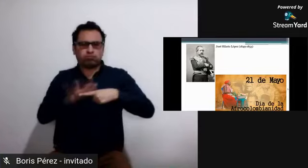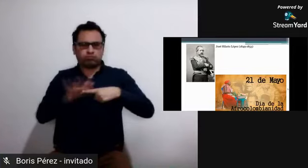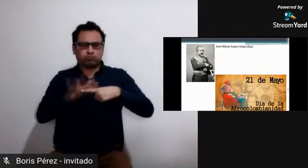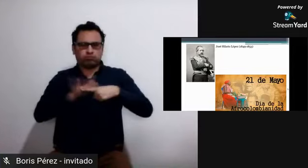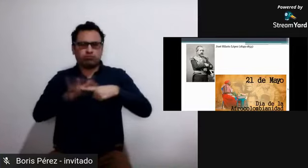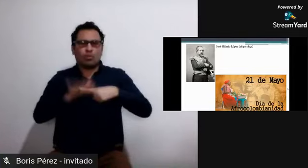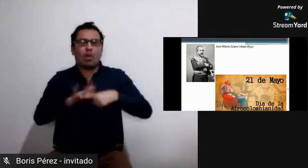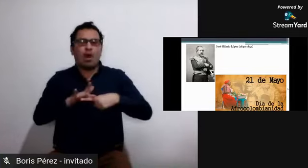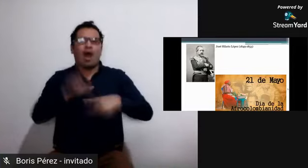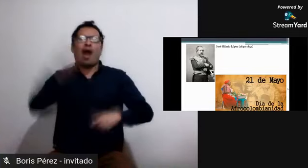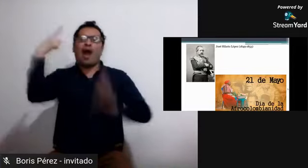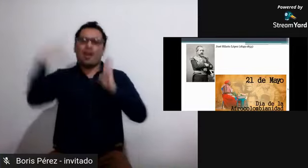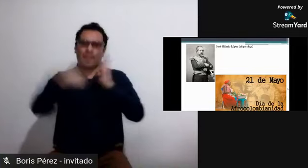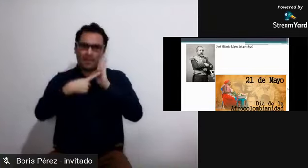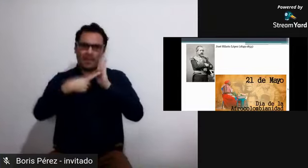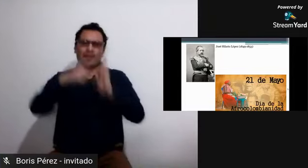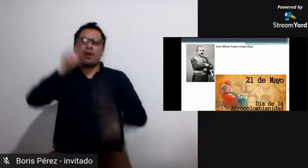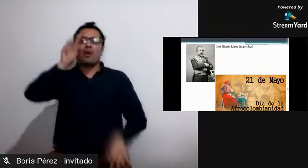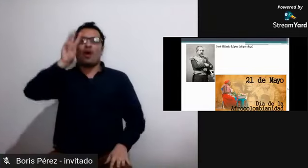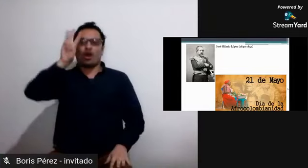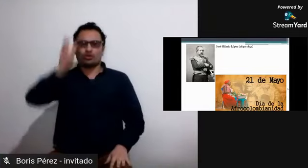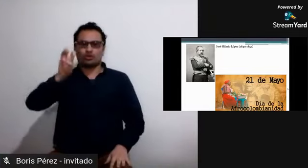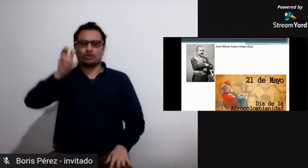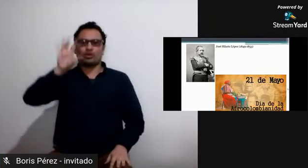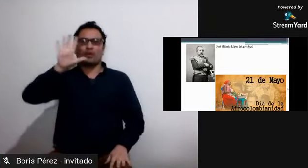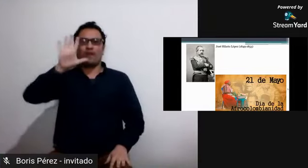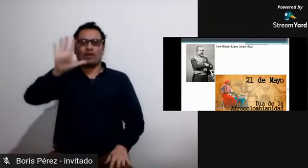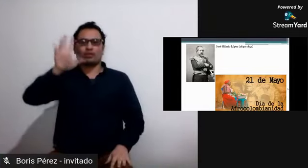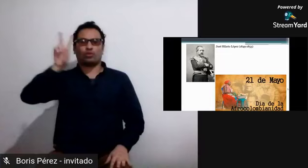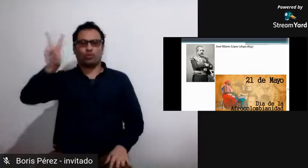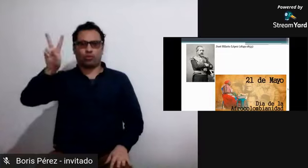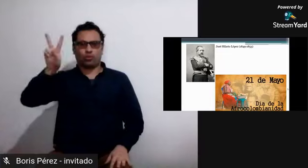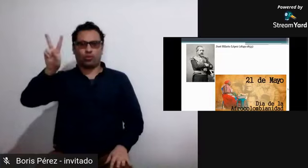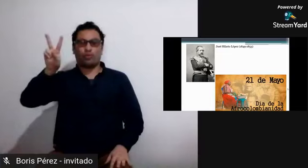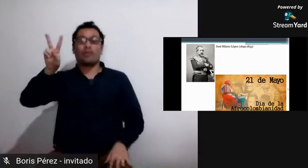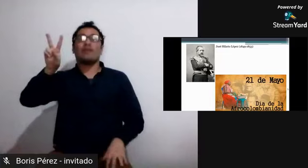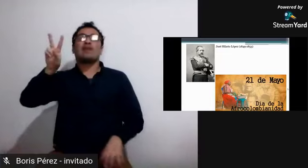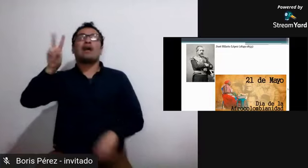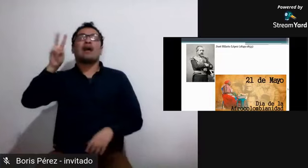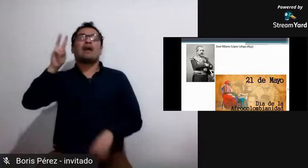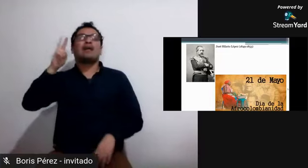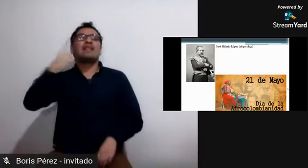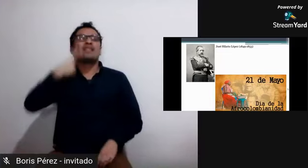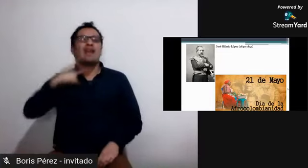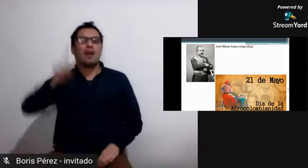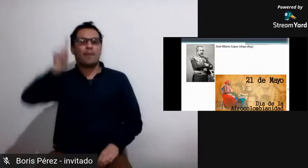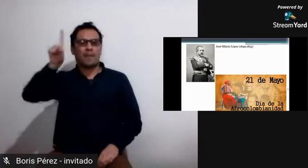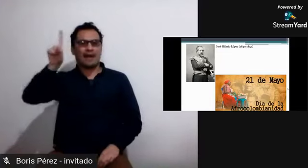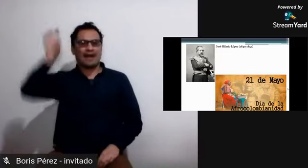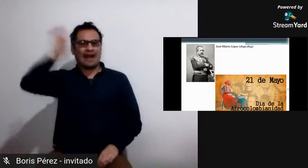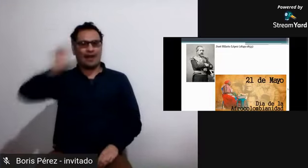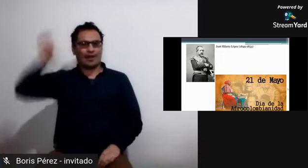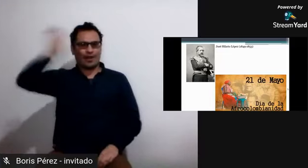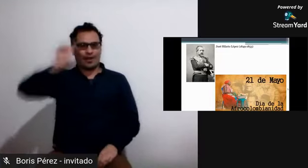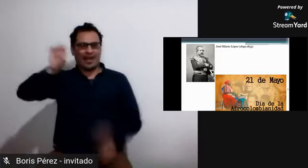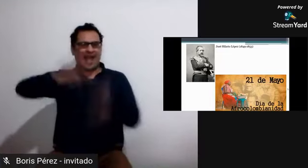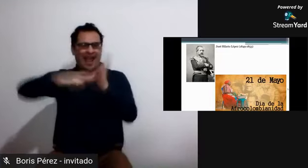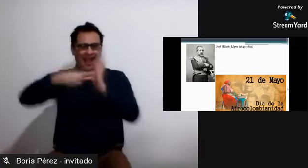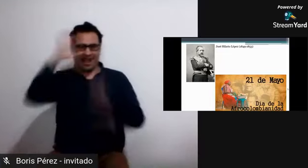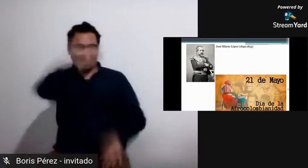a partir del año 1851 se da la ley, y luego hasta el año